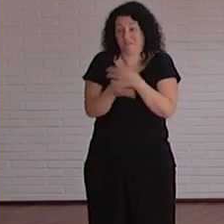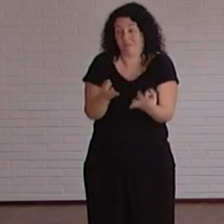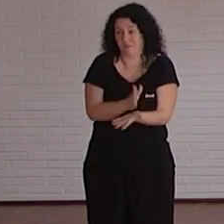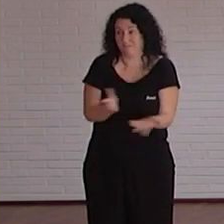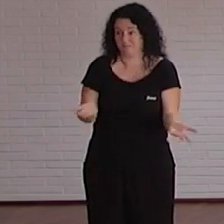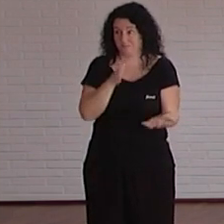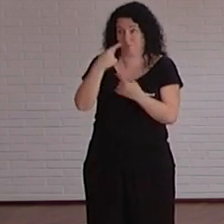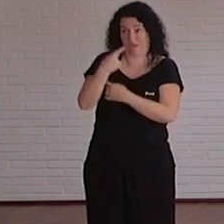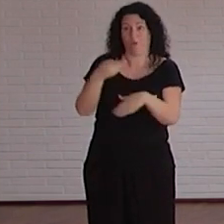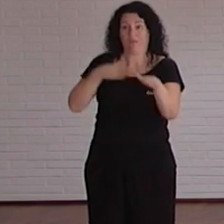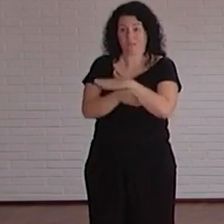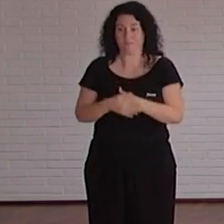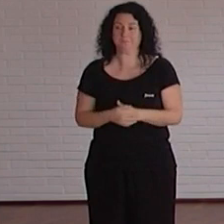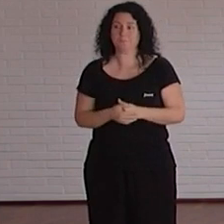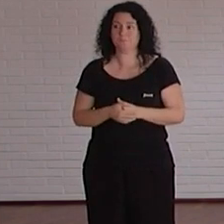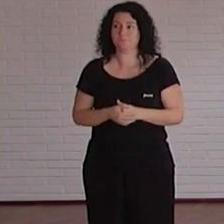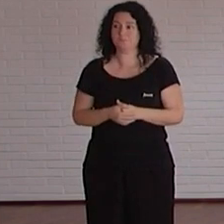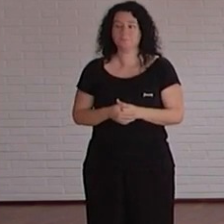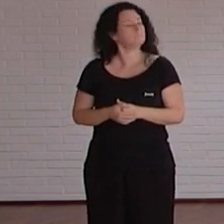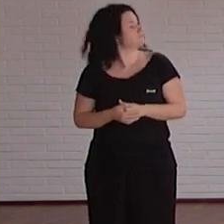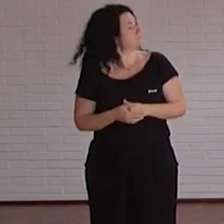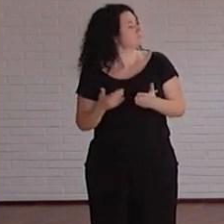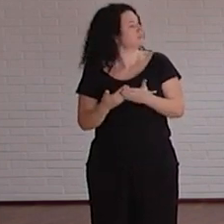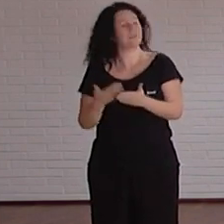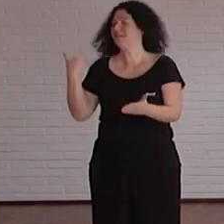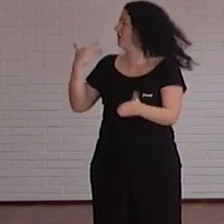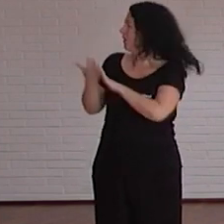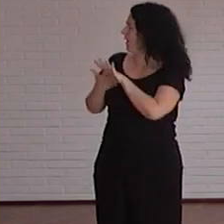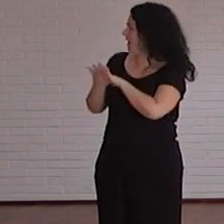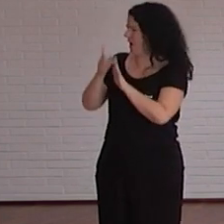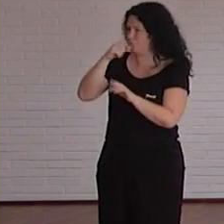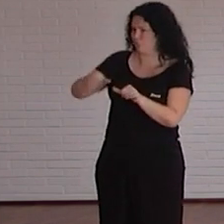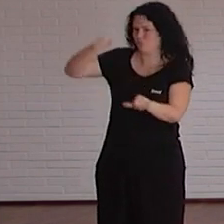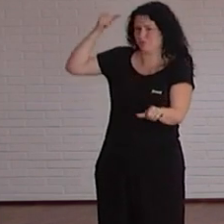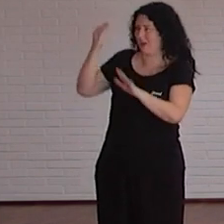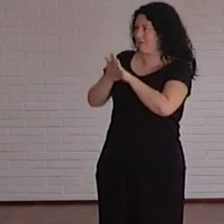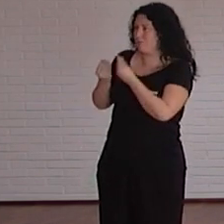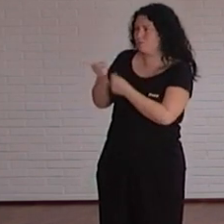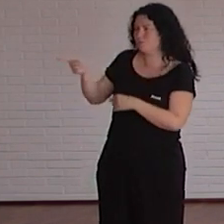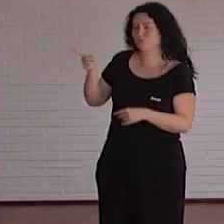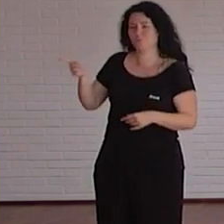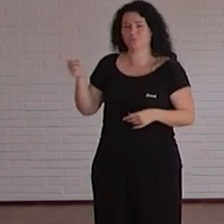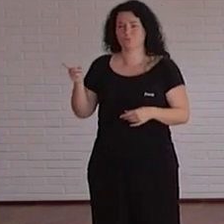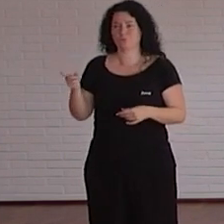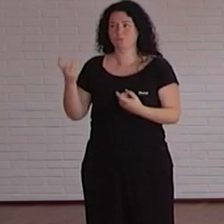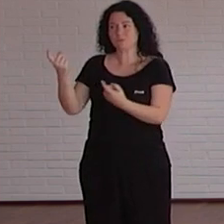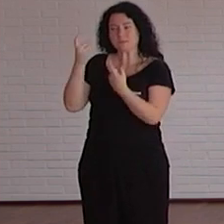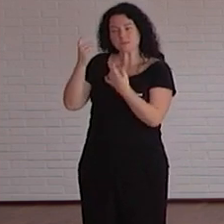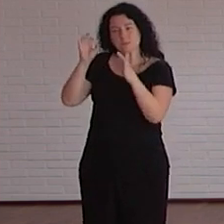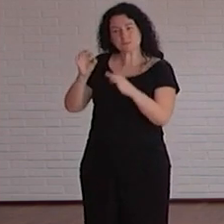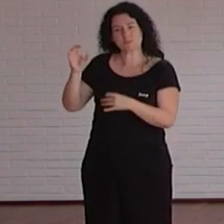hace ya muchos años hablamos contigo y estuviste impartiéndonos unos cursos específicos de formación